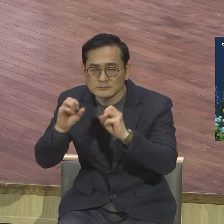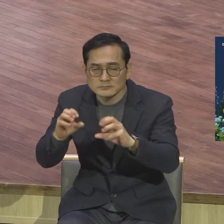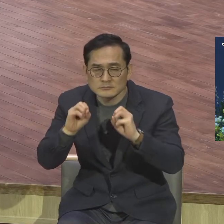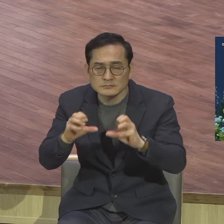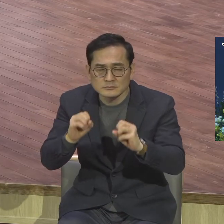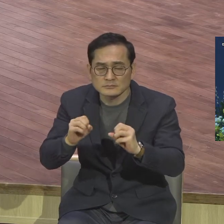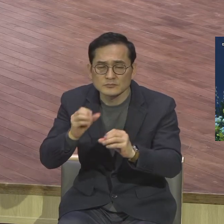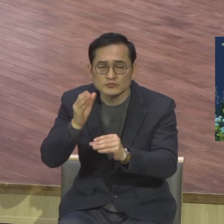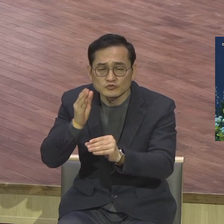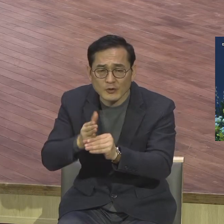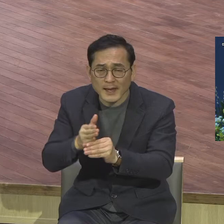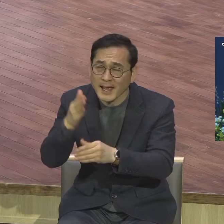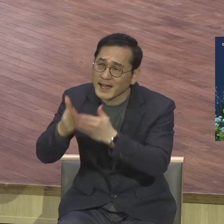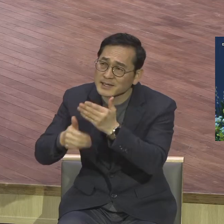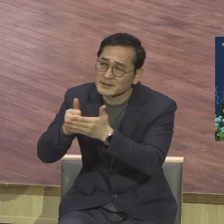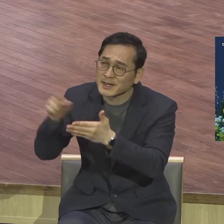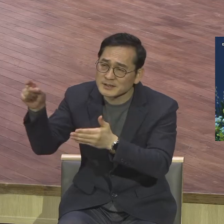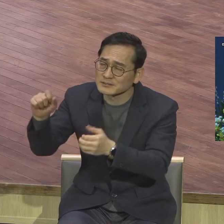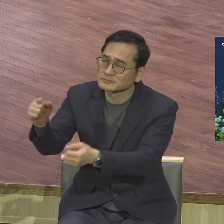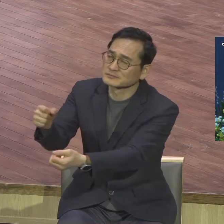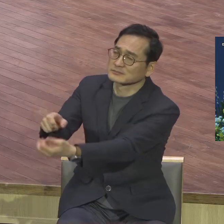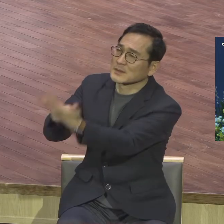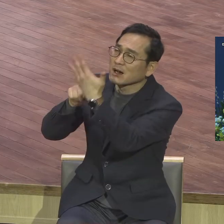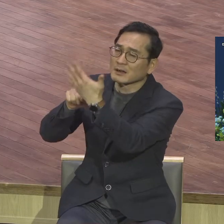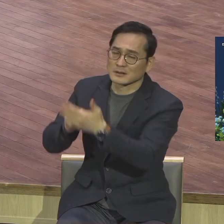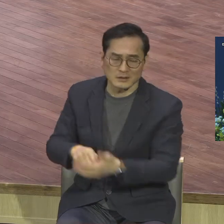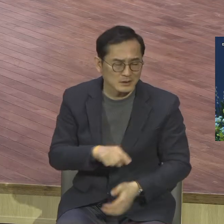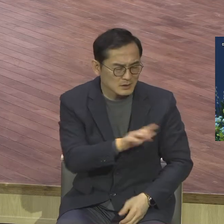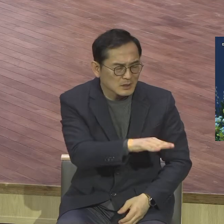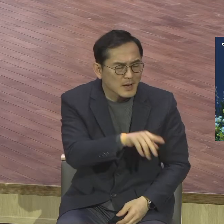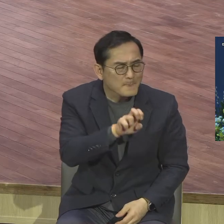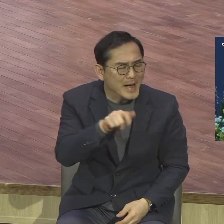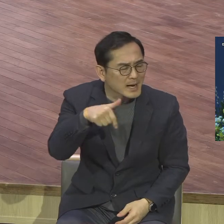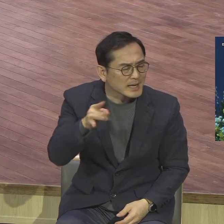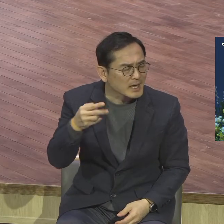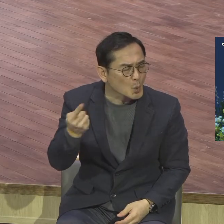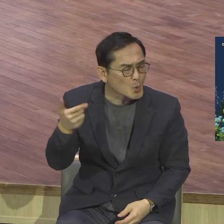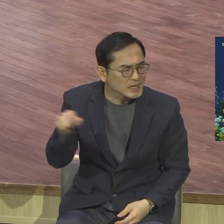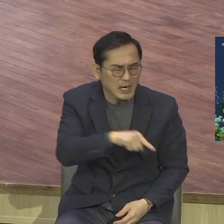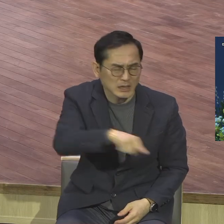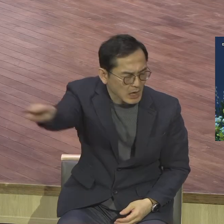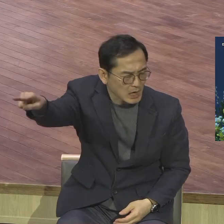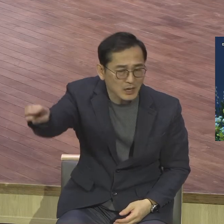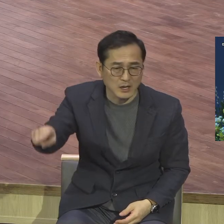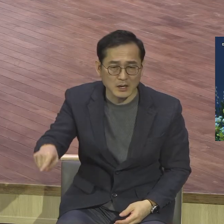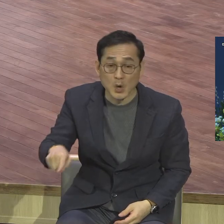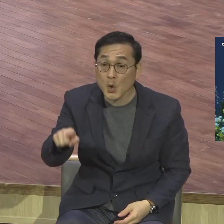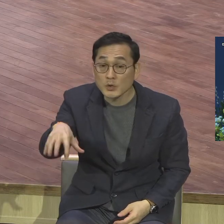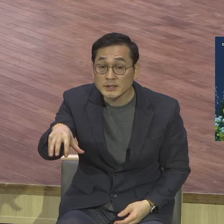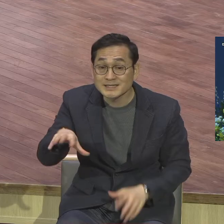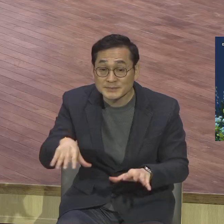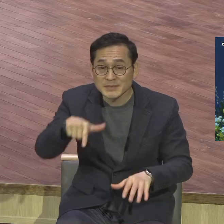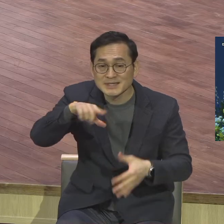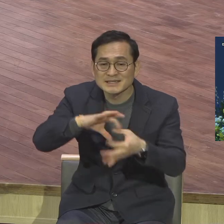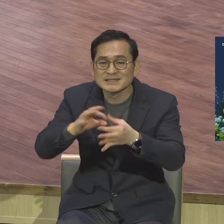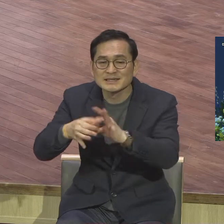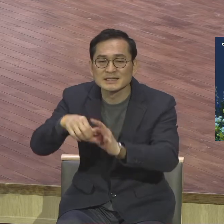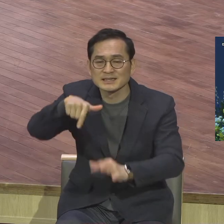하나님께서 환상을 통해서 마게토냐 마게토냐로 가라 마게토냐가 어디냐 지금의 그리스입니다 특히 옆에